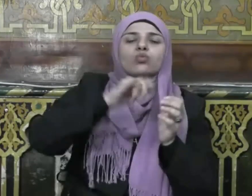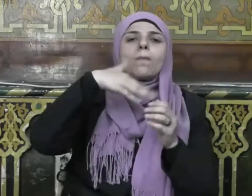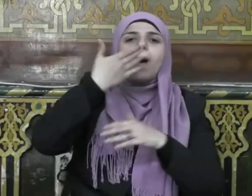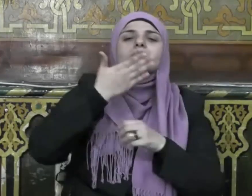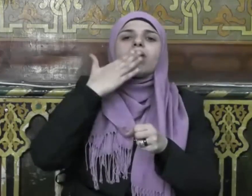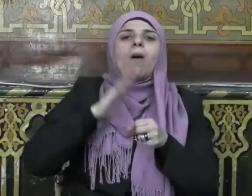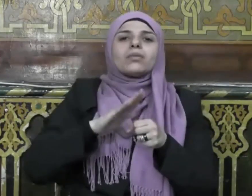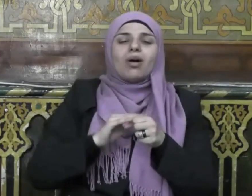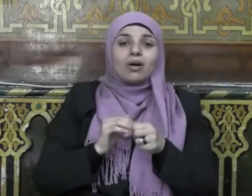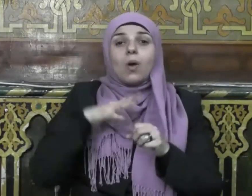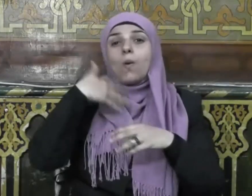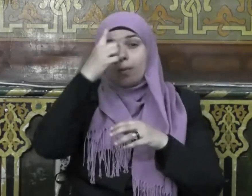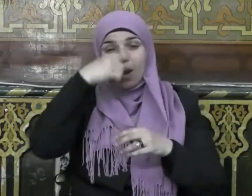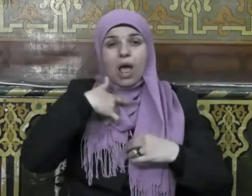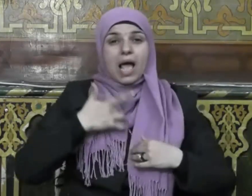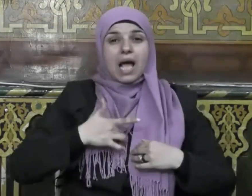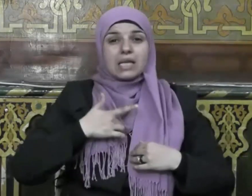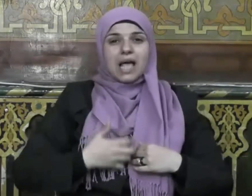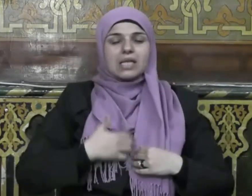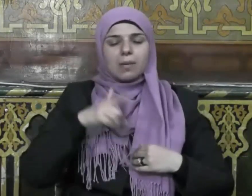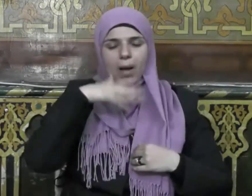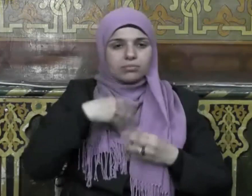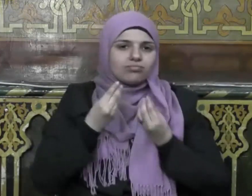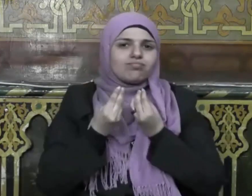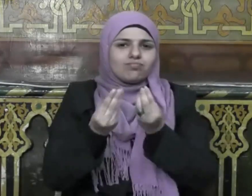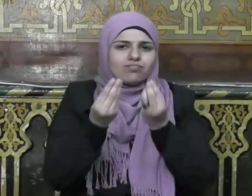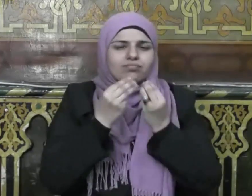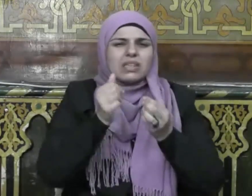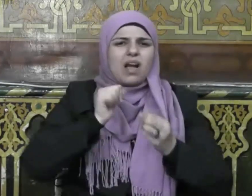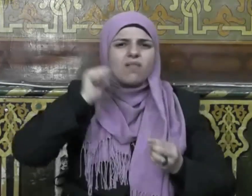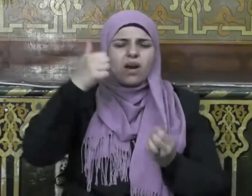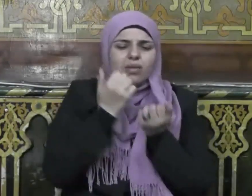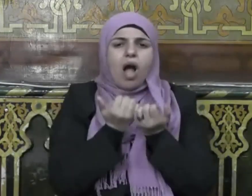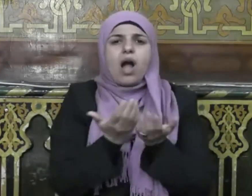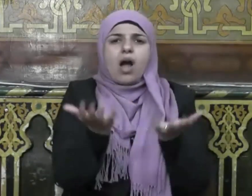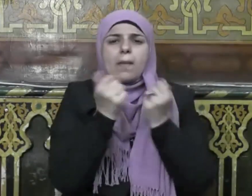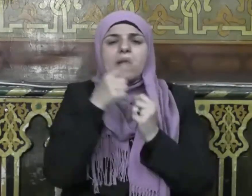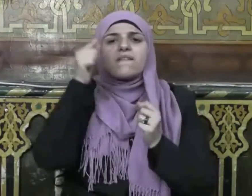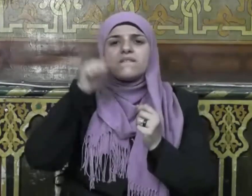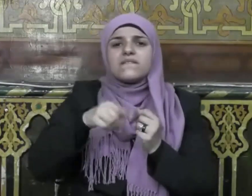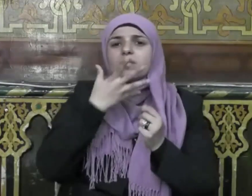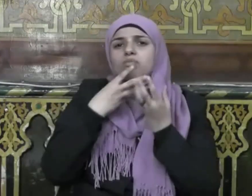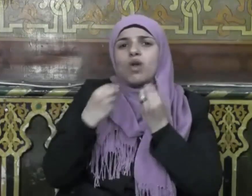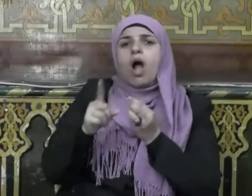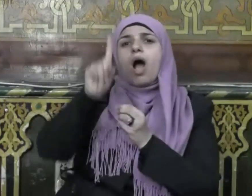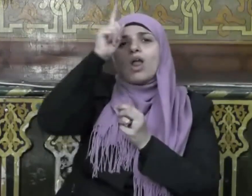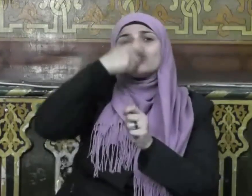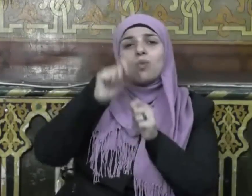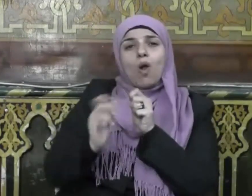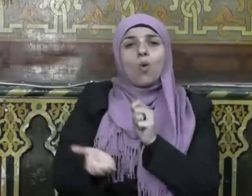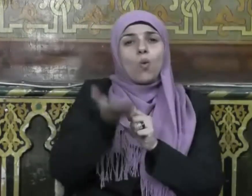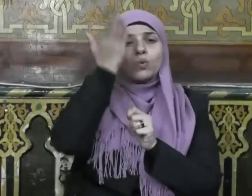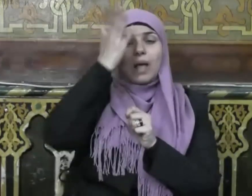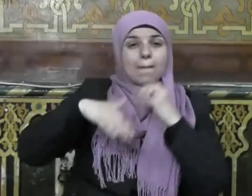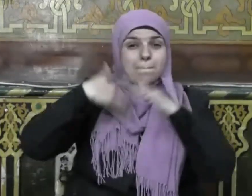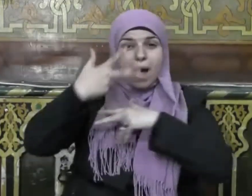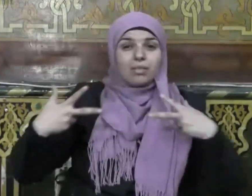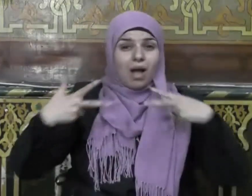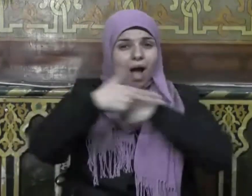ومن استشعر لذة العطاء والجود والإنفاق في سبيل الله في رمضان لن ينقطع